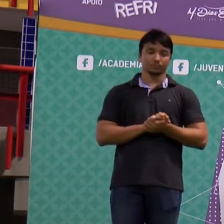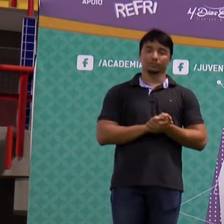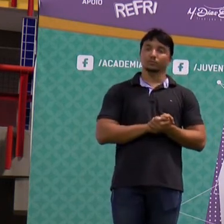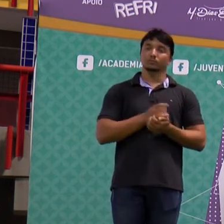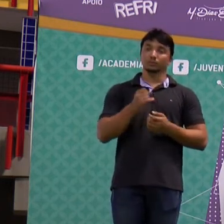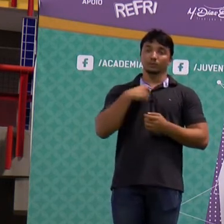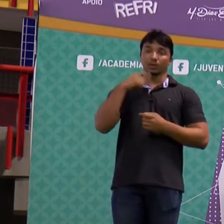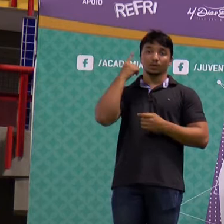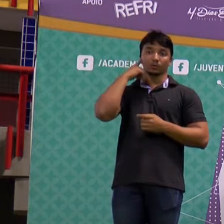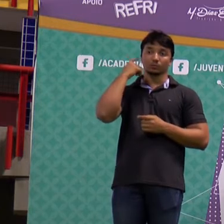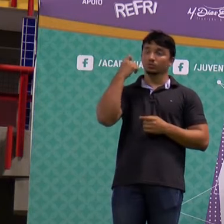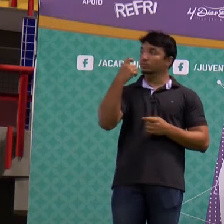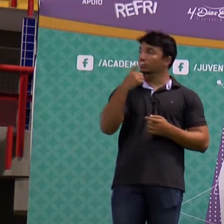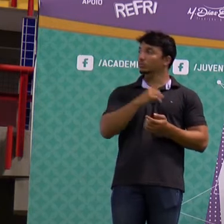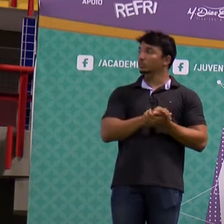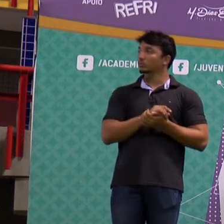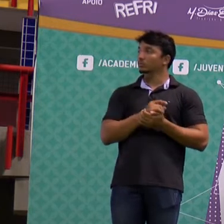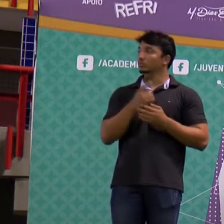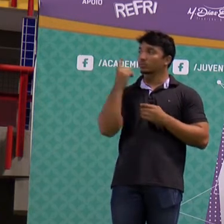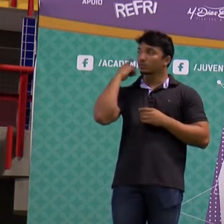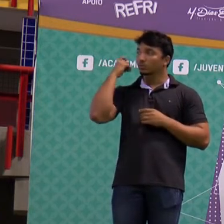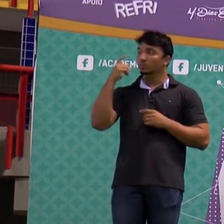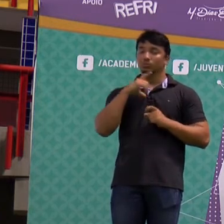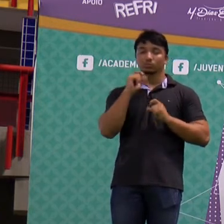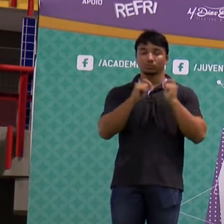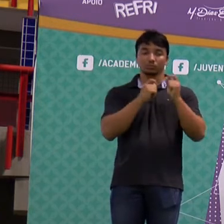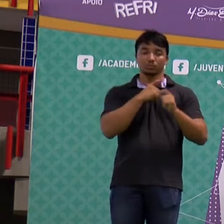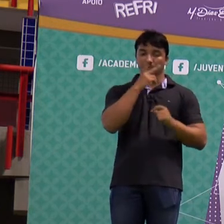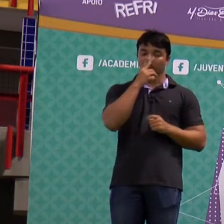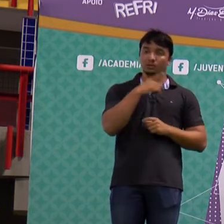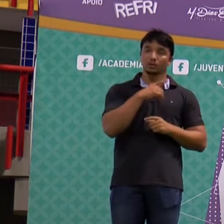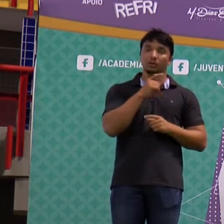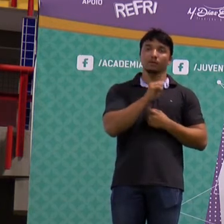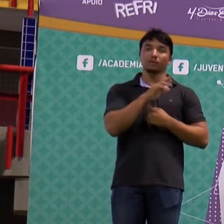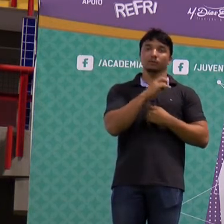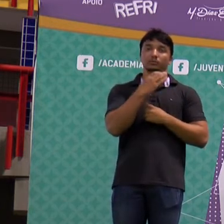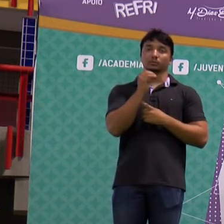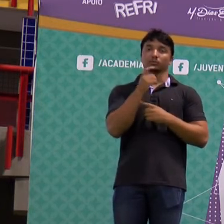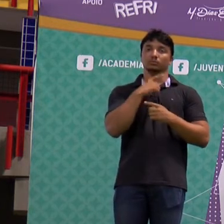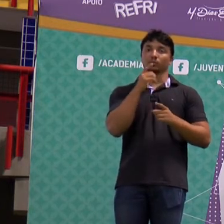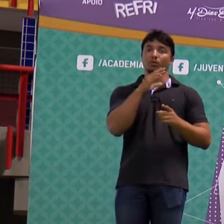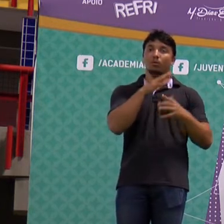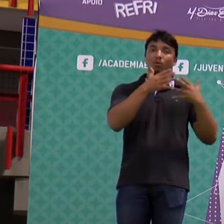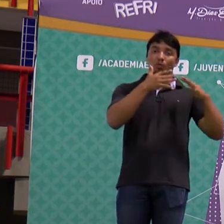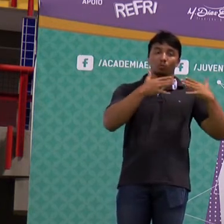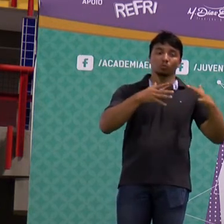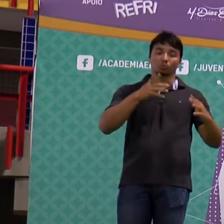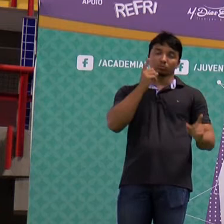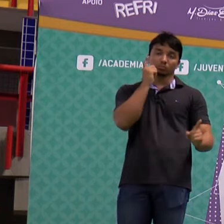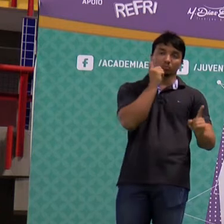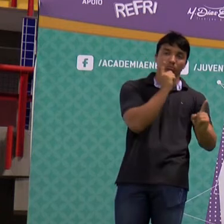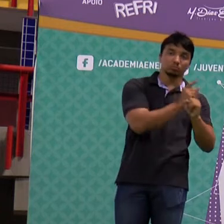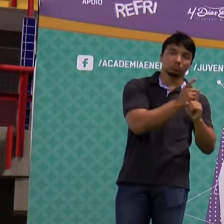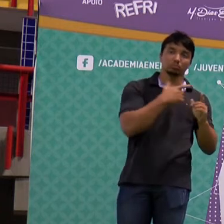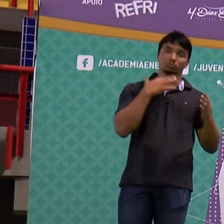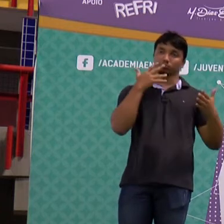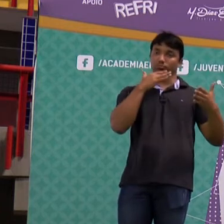no som, um dos fenômenos que a gente tem básicos é a reflexão. A onda encontra um obstáculo e volta.